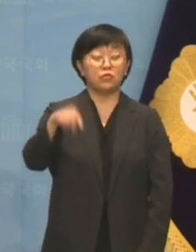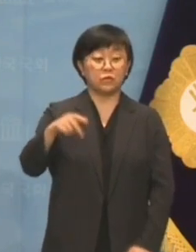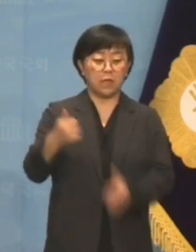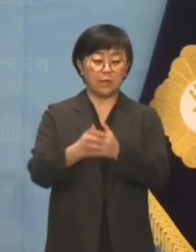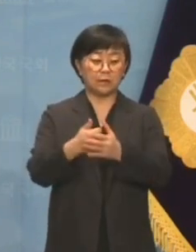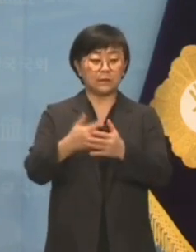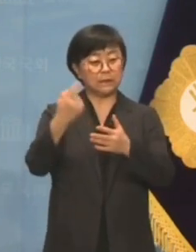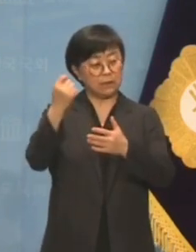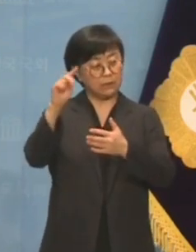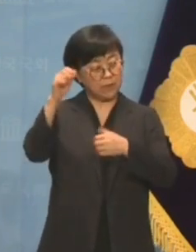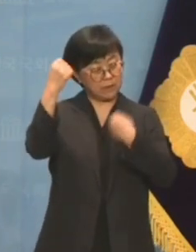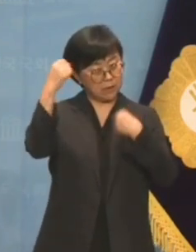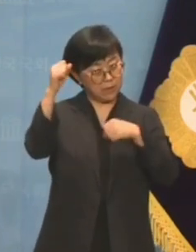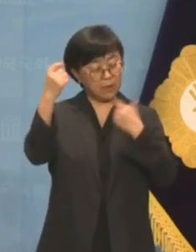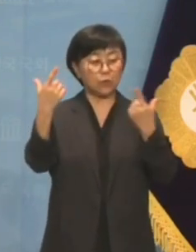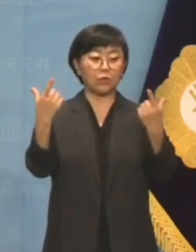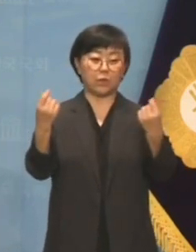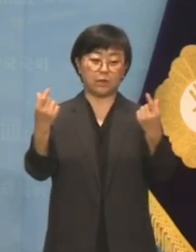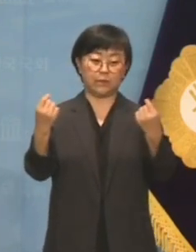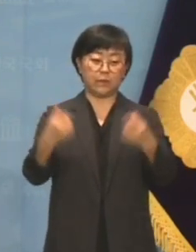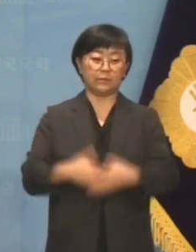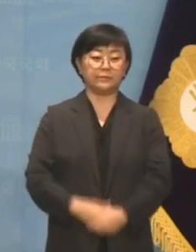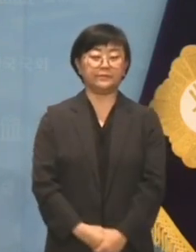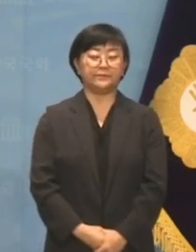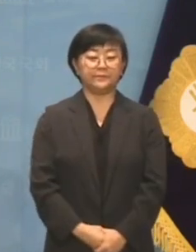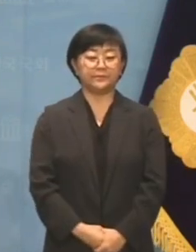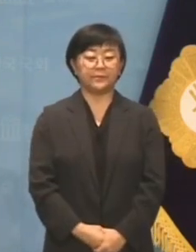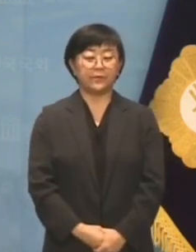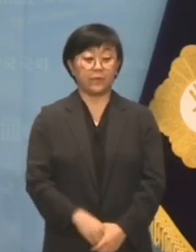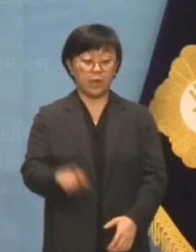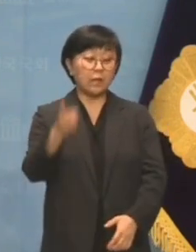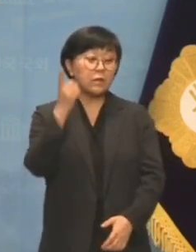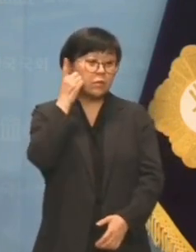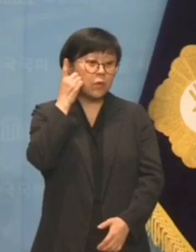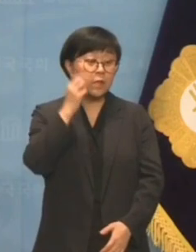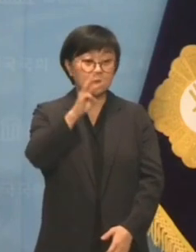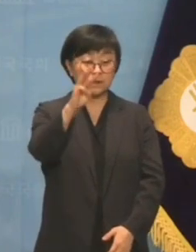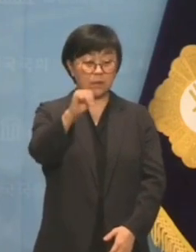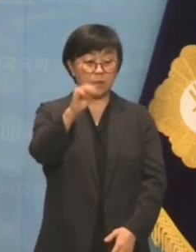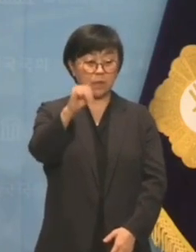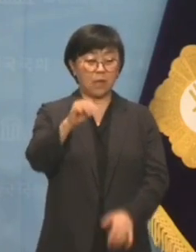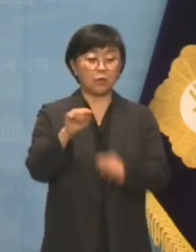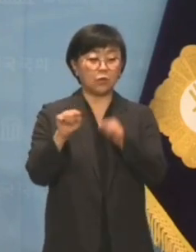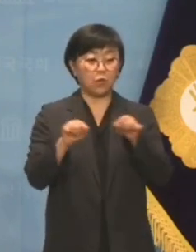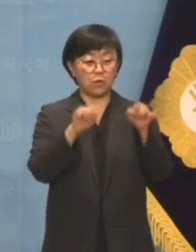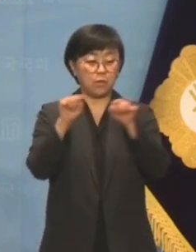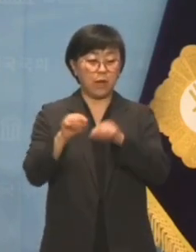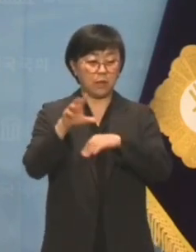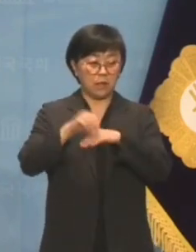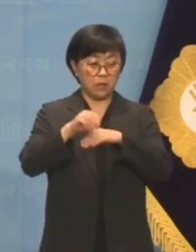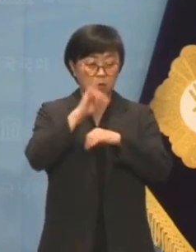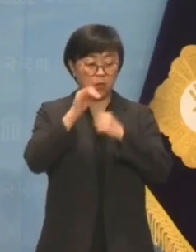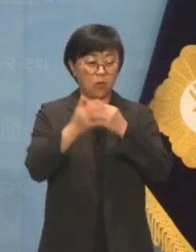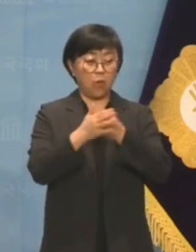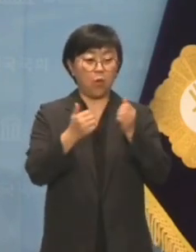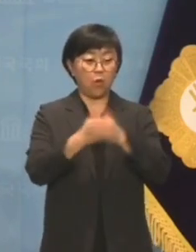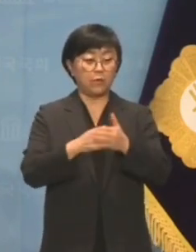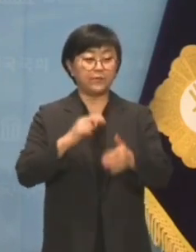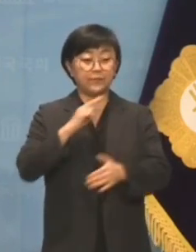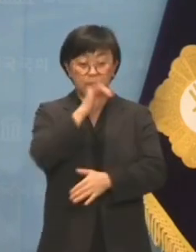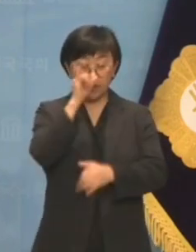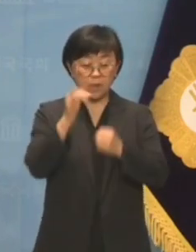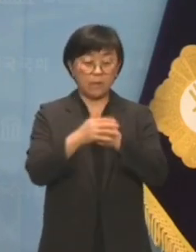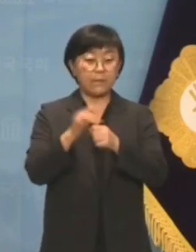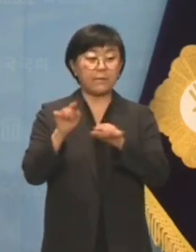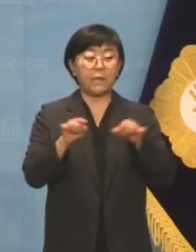대하 드라마가 될지도 모르겠습니다. 그의 휴대폰에는 3만 개의 녹음 파일이 있고 비위 혐의로